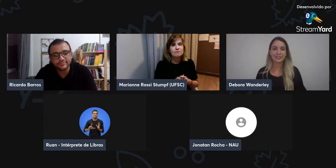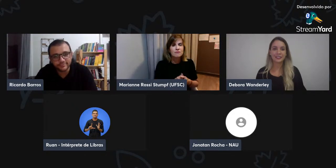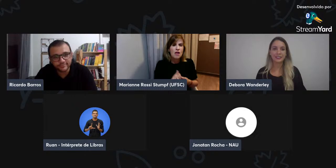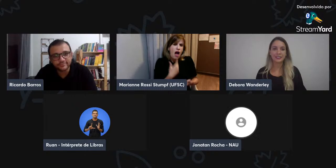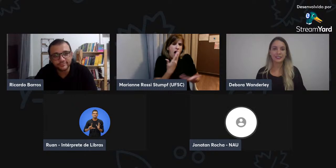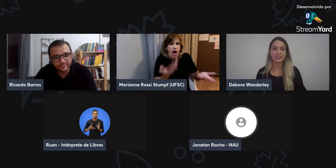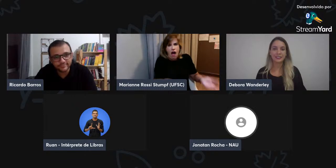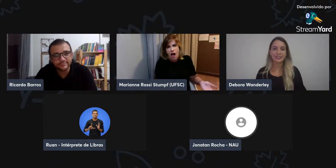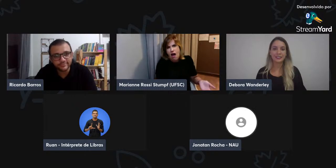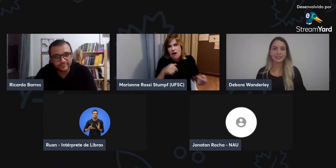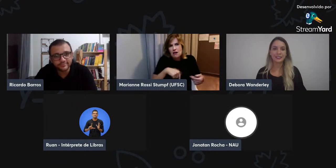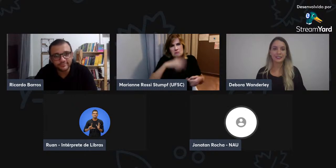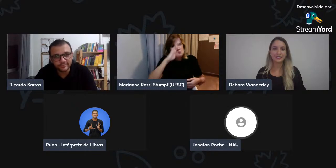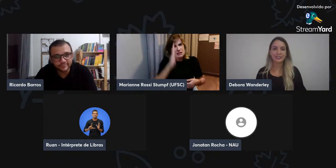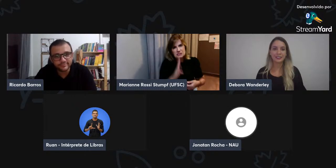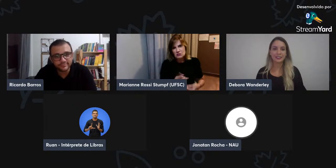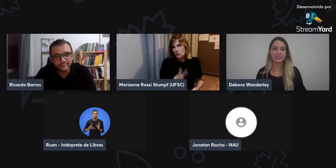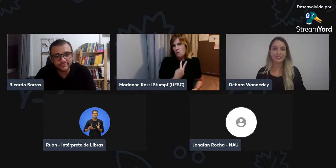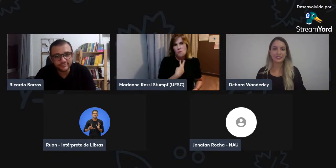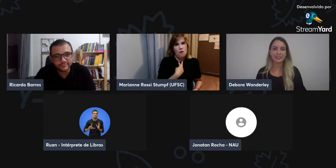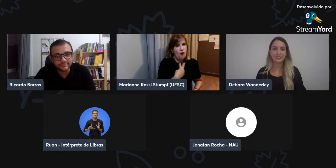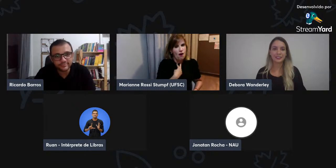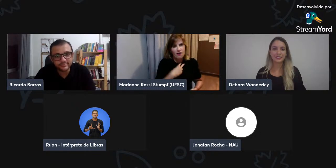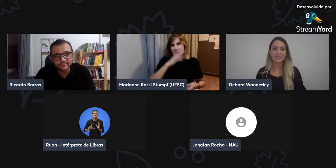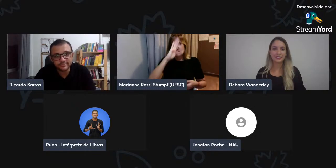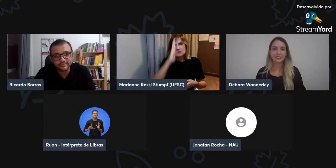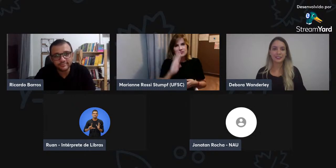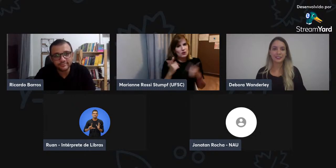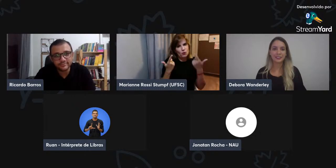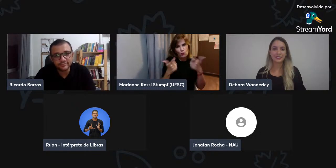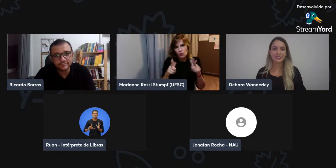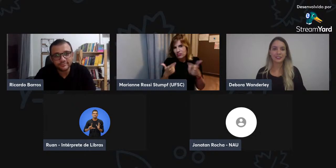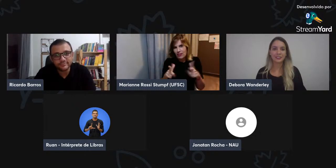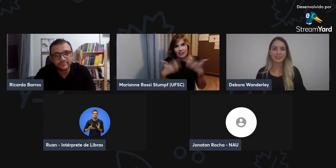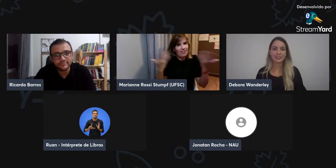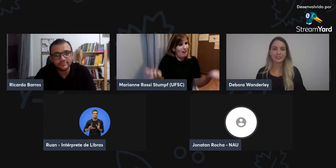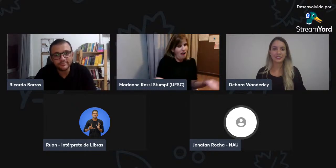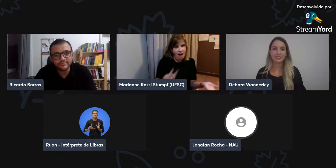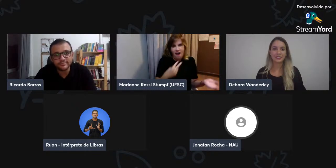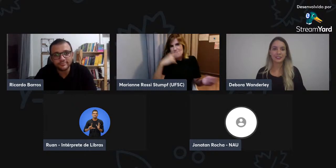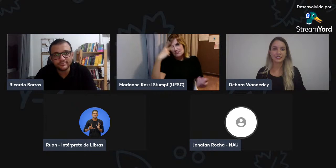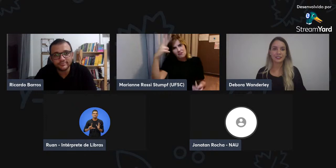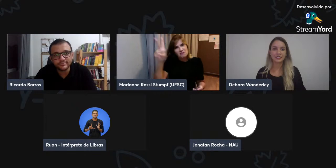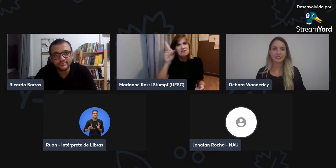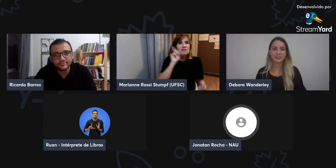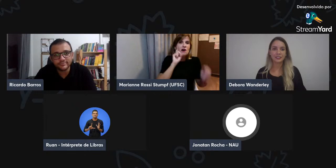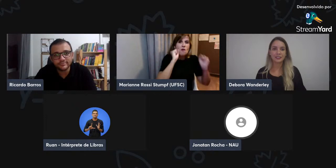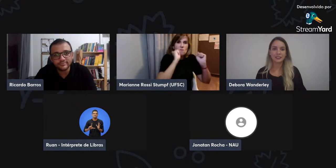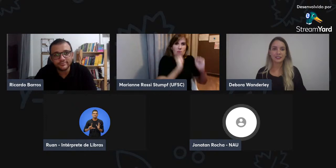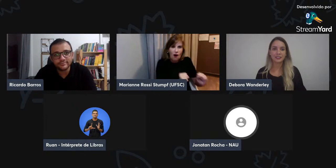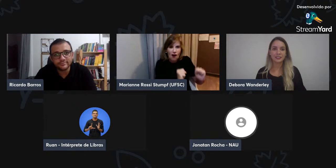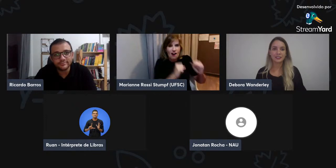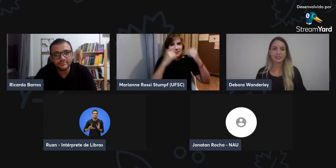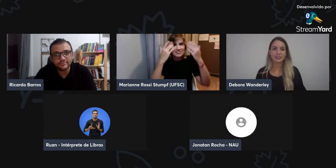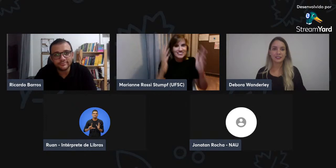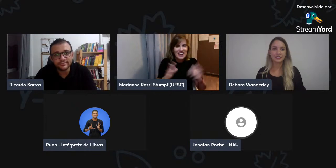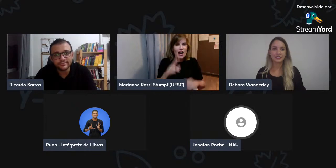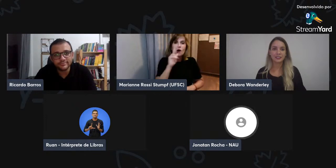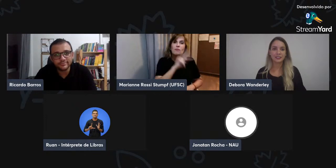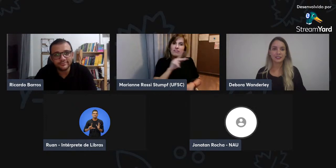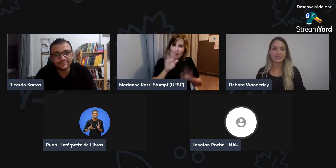Por exemplo, a língua de sinais americana, né? Então... Alguns acham que a não pode estudar